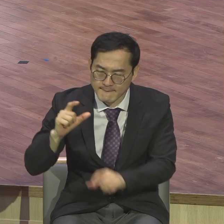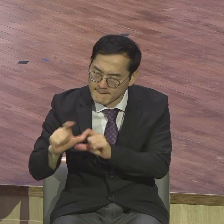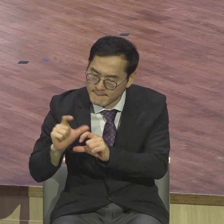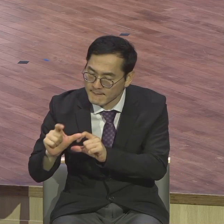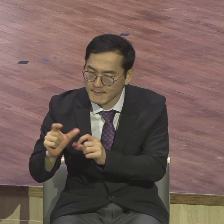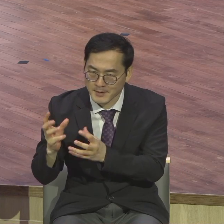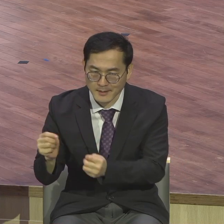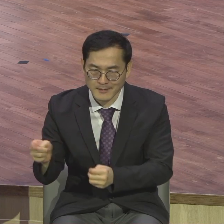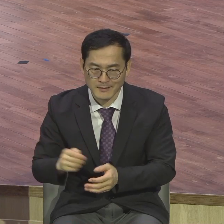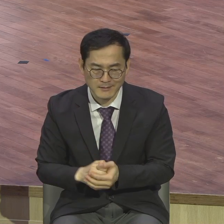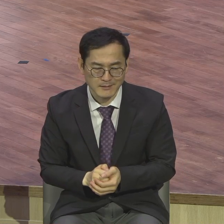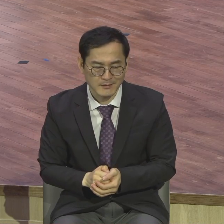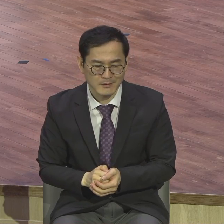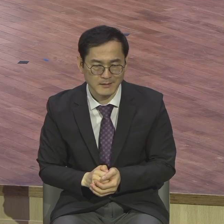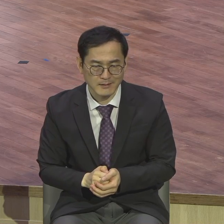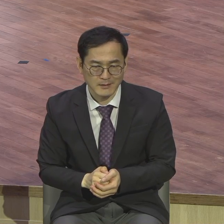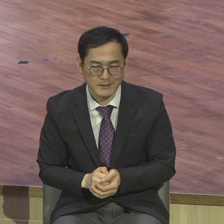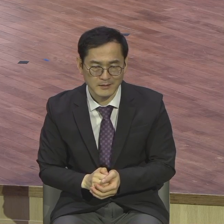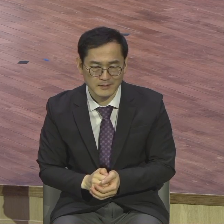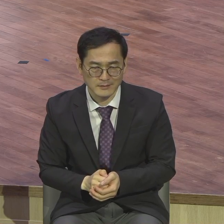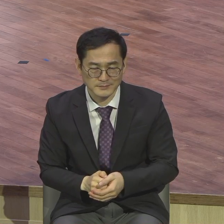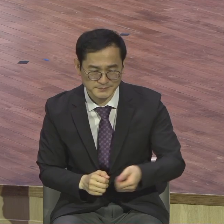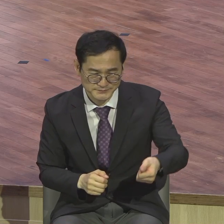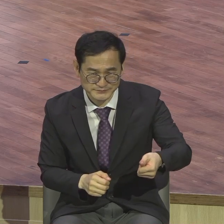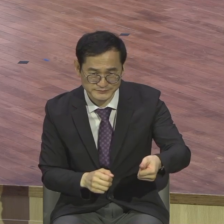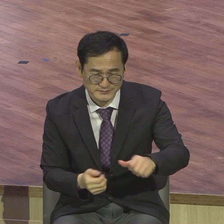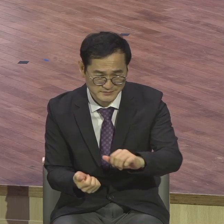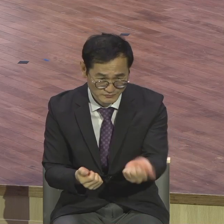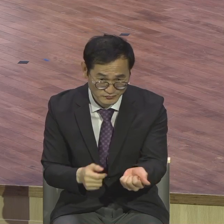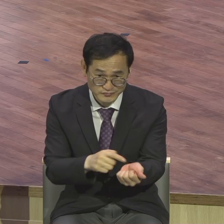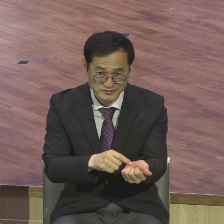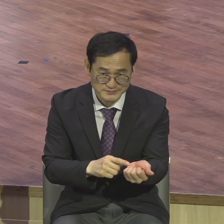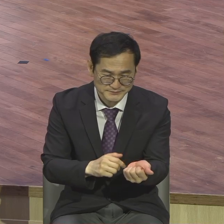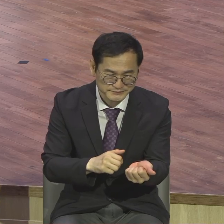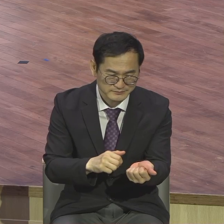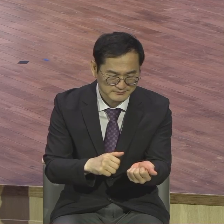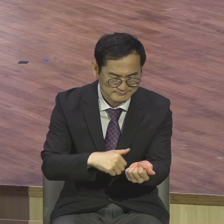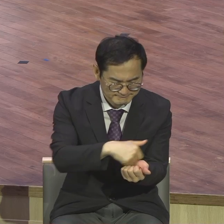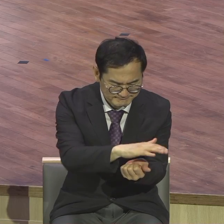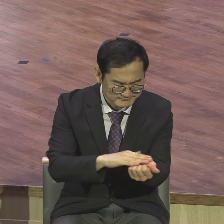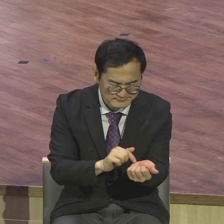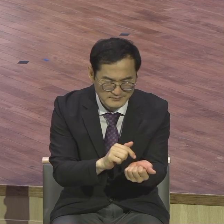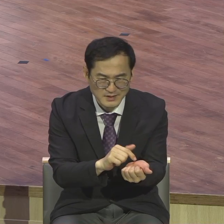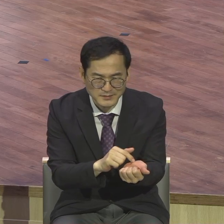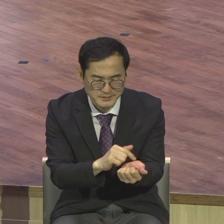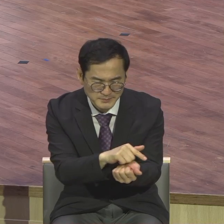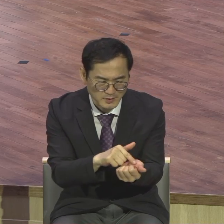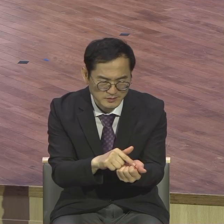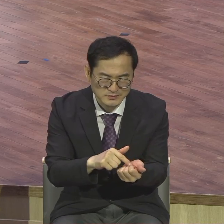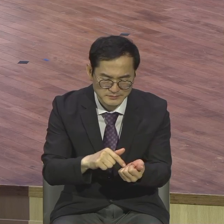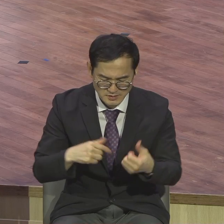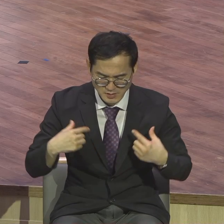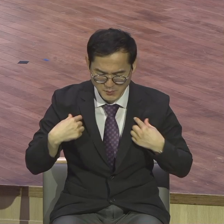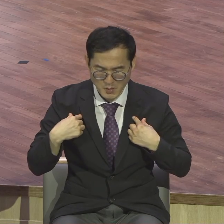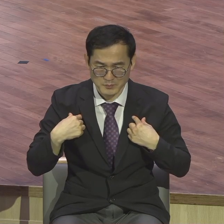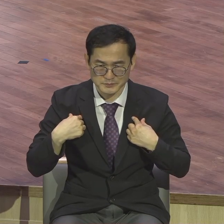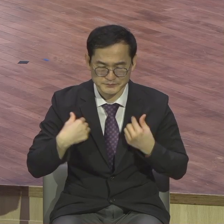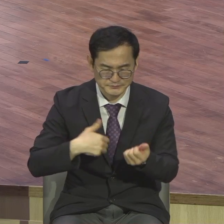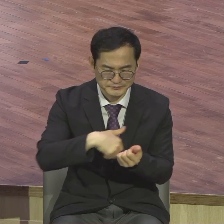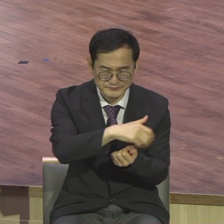게 시신염하는 시간이에요. 그때는 다 와서 마지막 얼굴을 봐. 그러니까 그때 이 시신염을 나가야 되겠다.